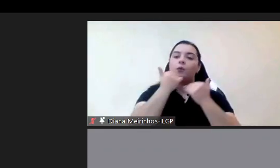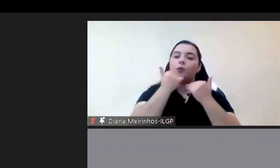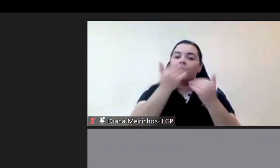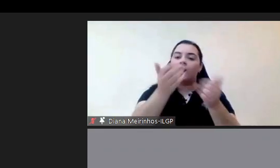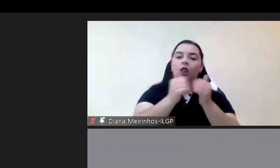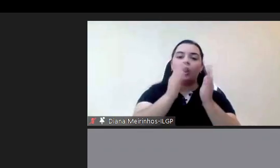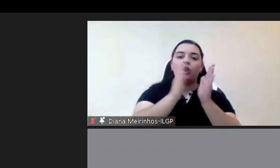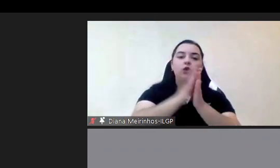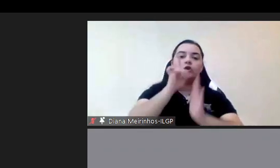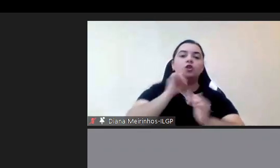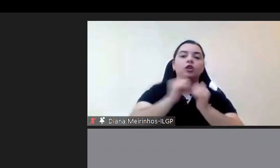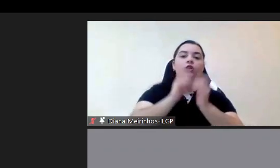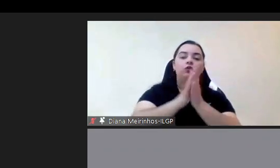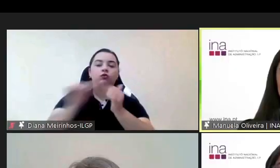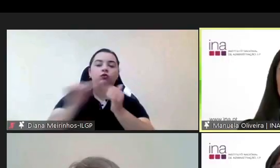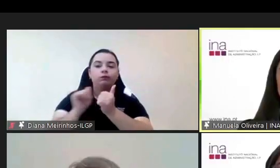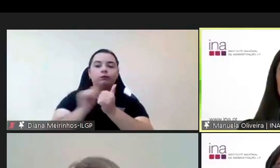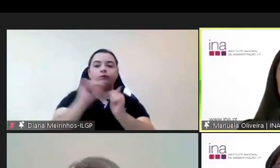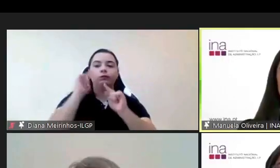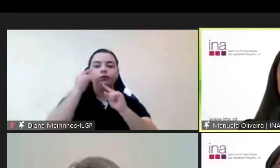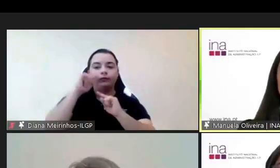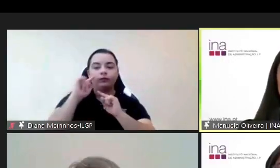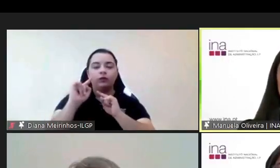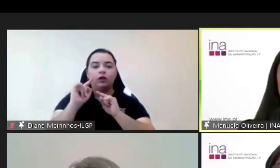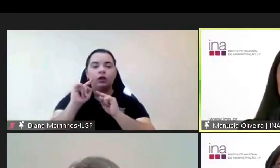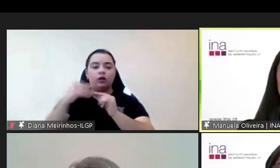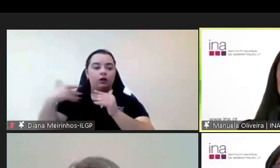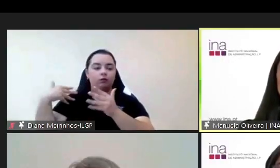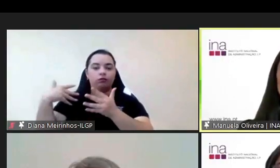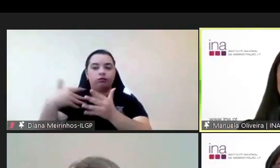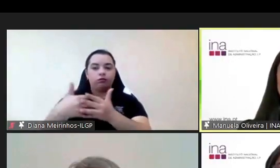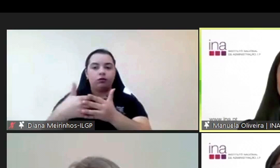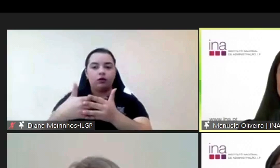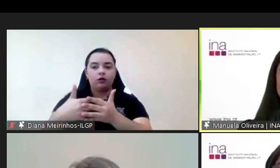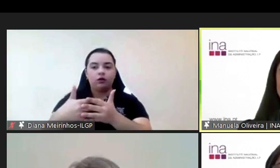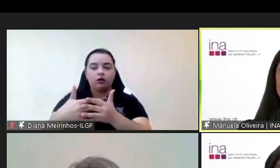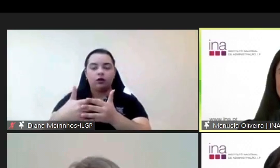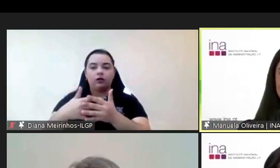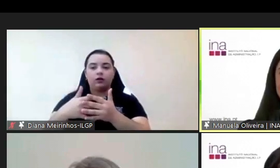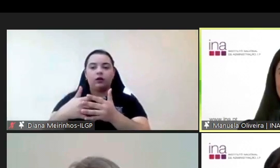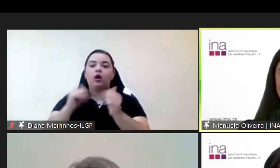deste webinar de disseminação e partilha desejamos a todos uma boa tarde